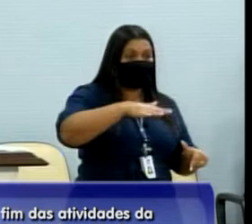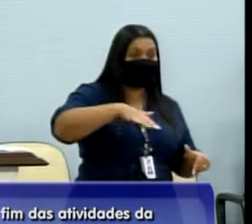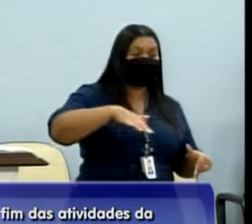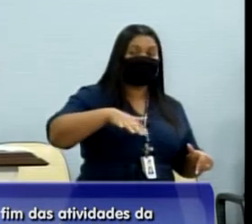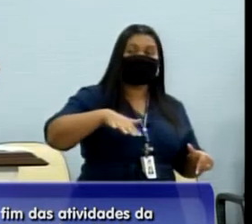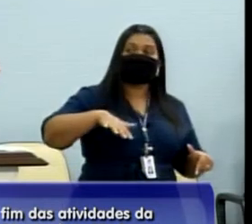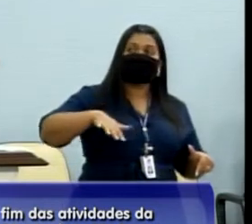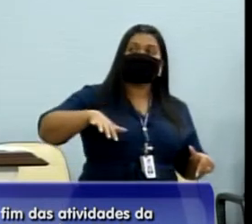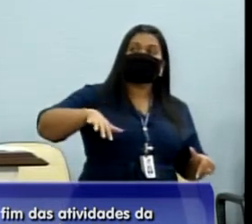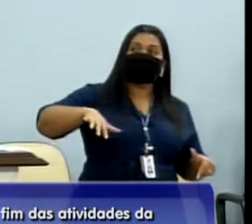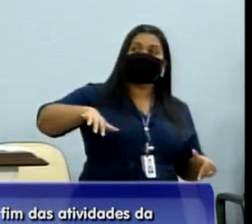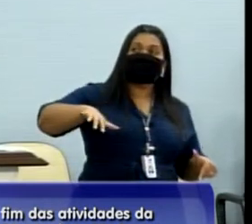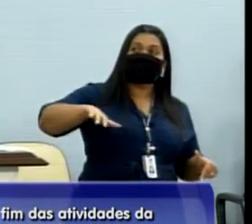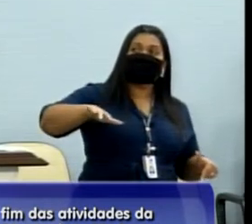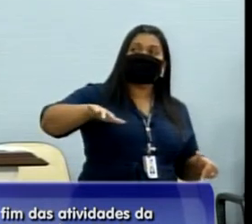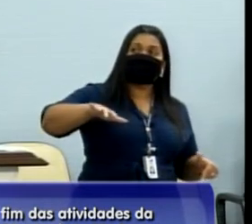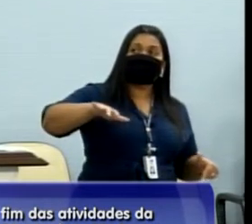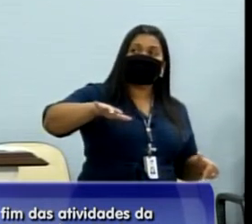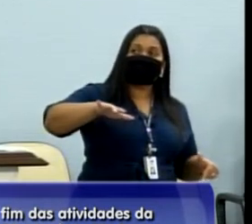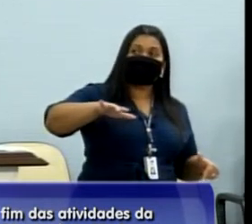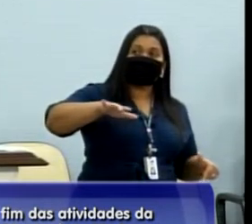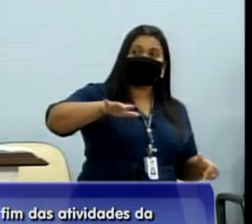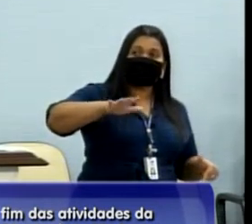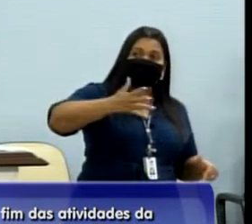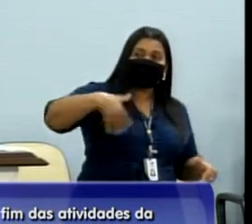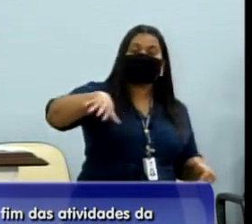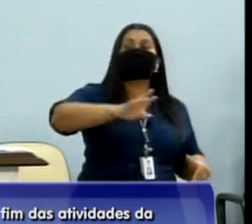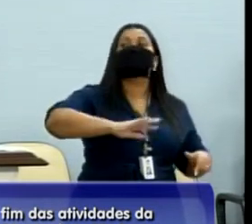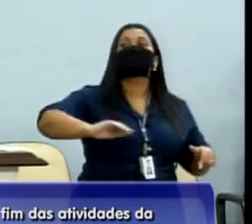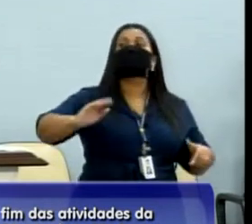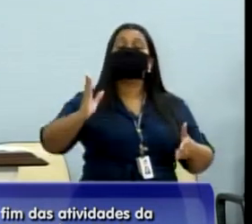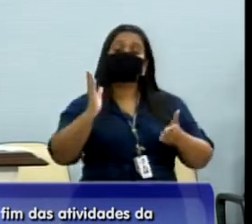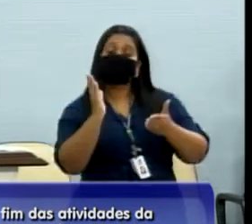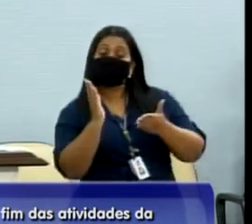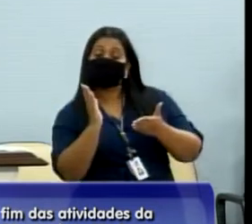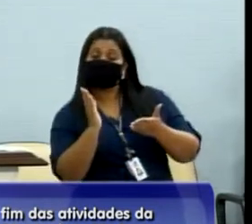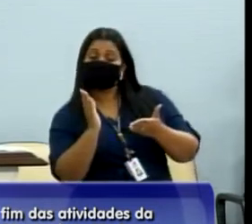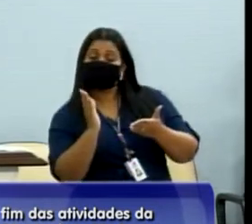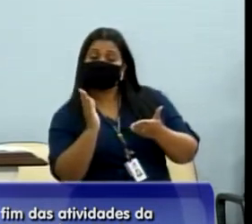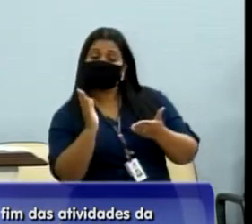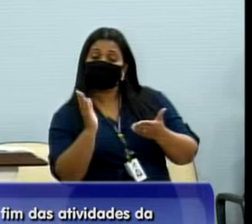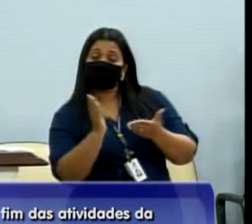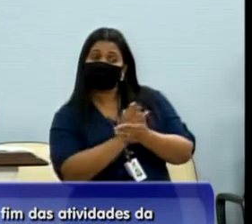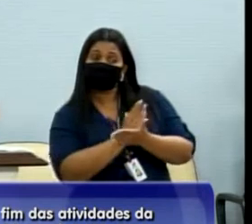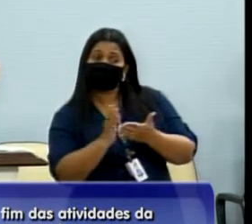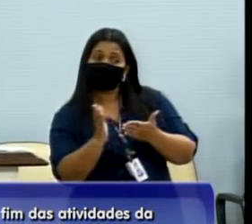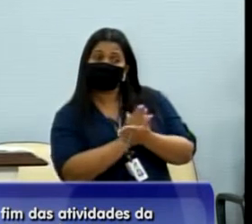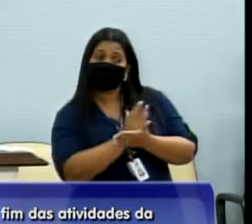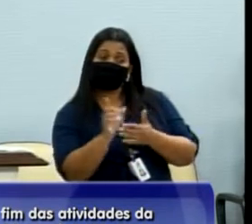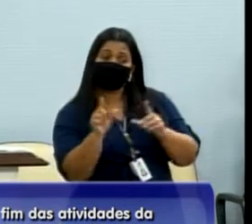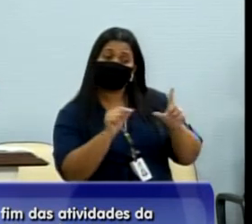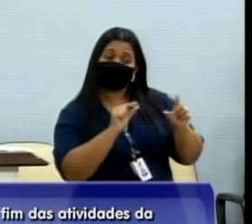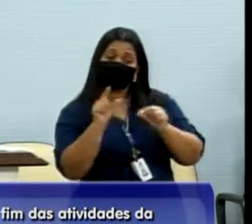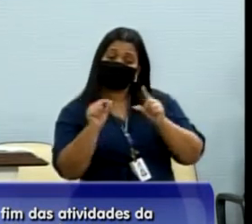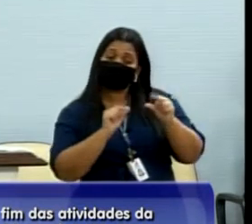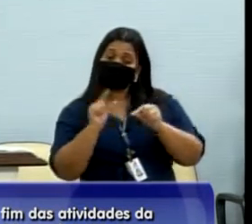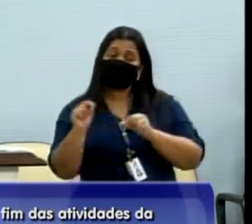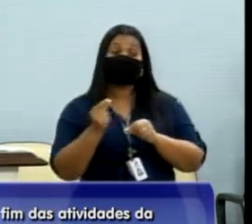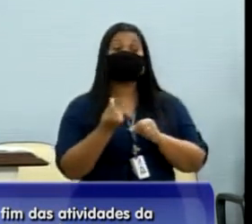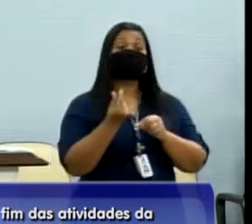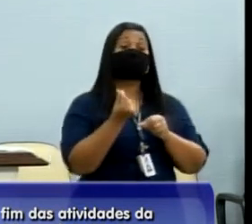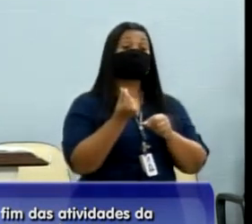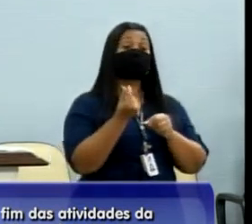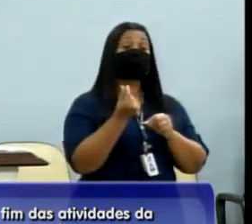escolha seletiva, tem o problema da farra, do desvio de dinheiro.